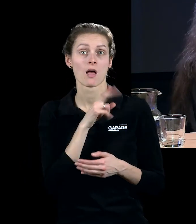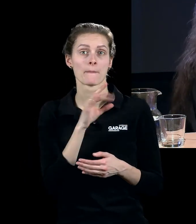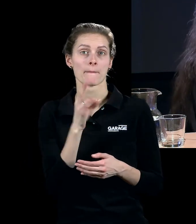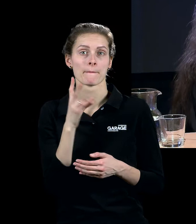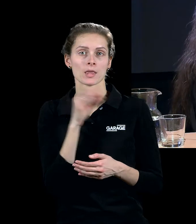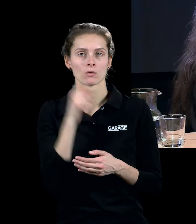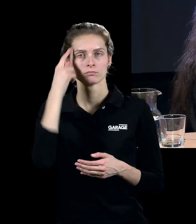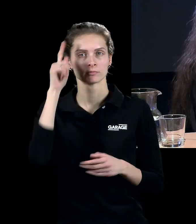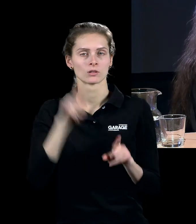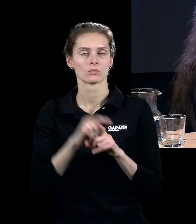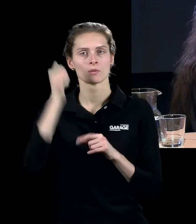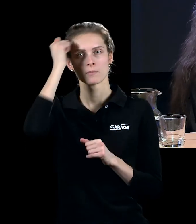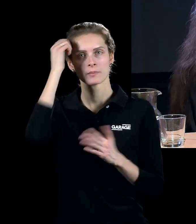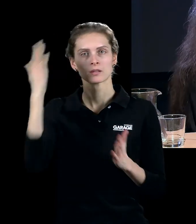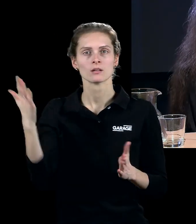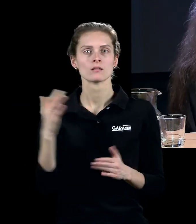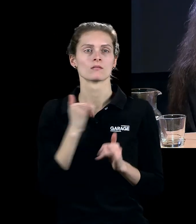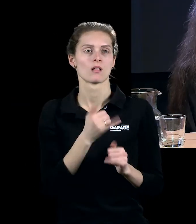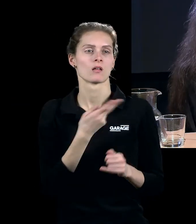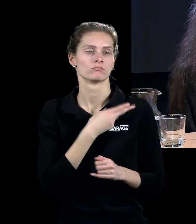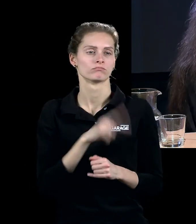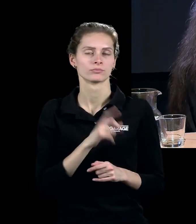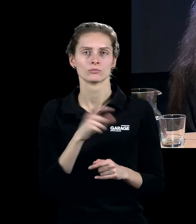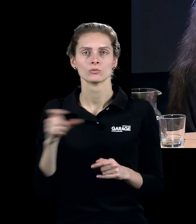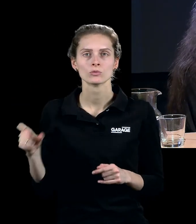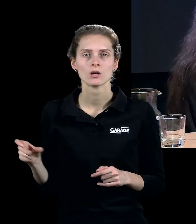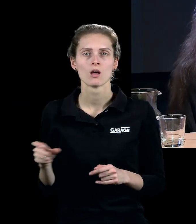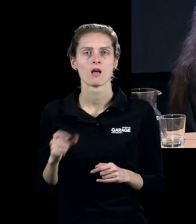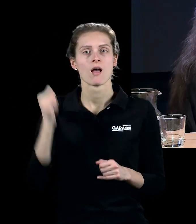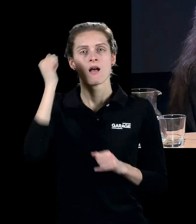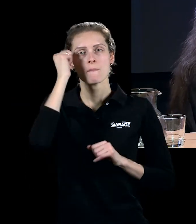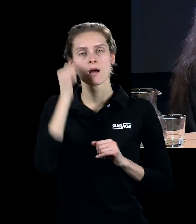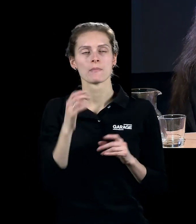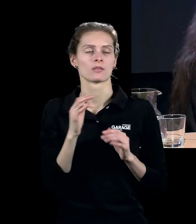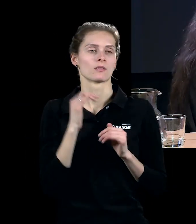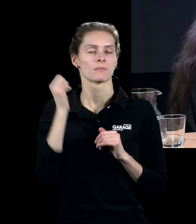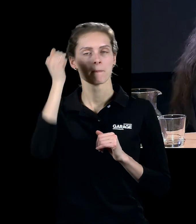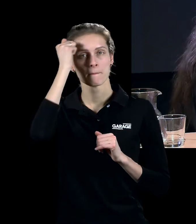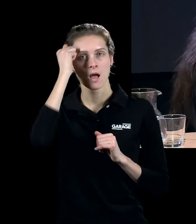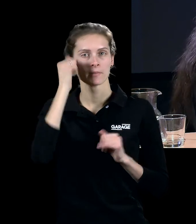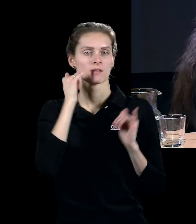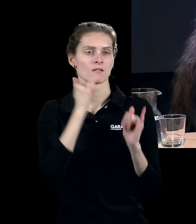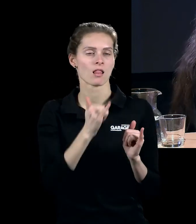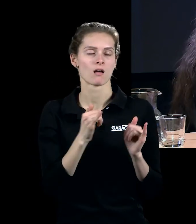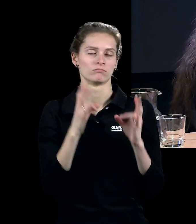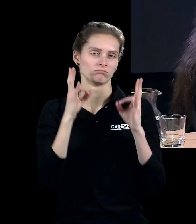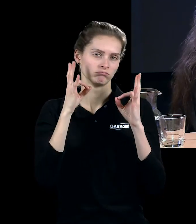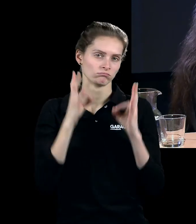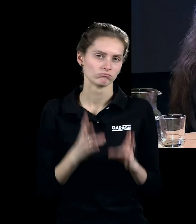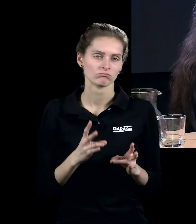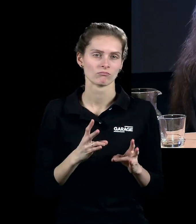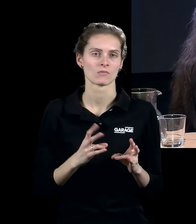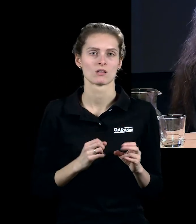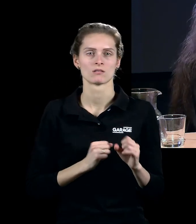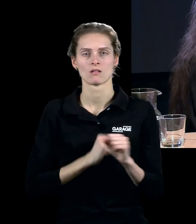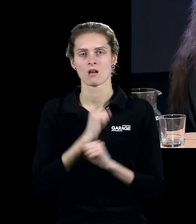памятник, да, этим погибшим, памятник этому несчастью, которое случилось, промышленной эпохи, индустриальной эры, опять-таки,